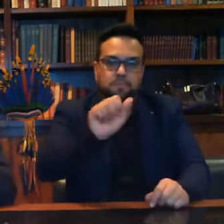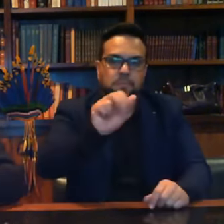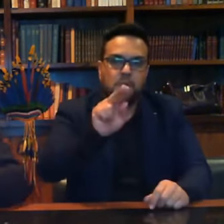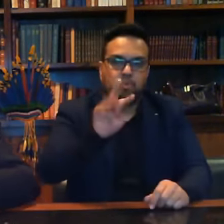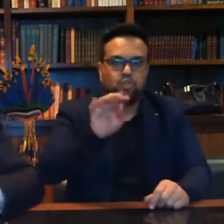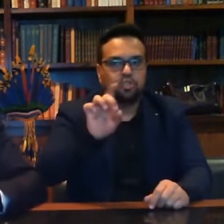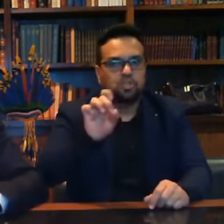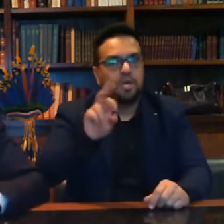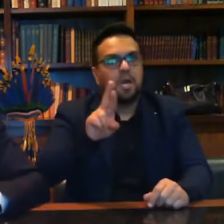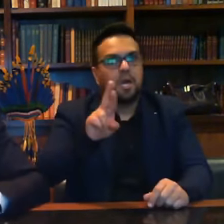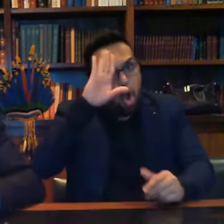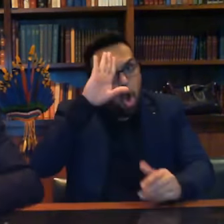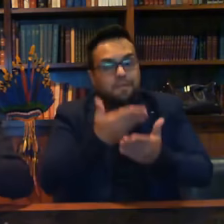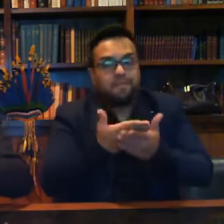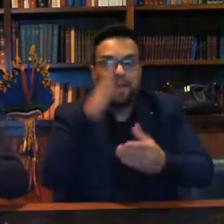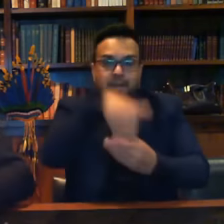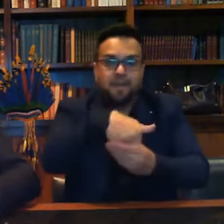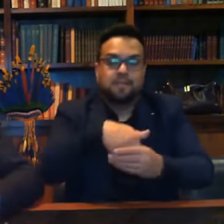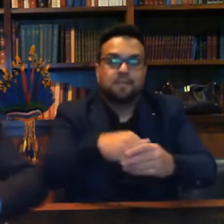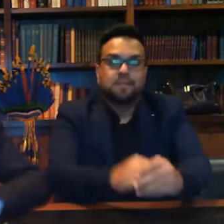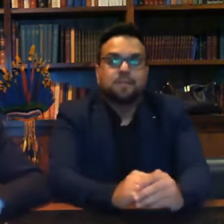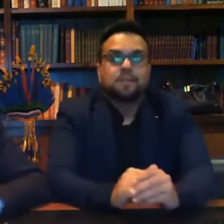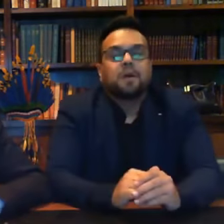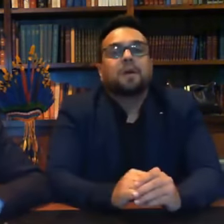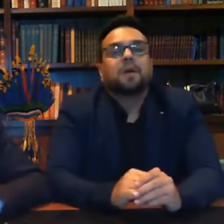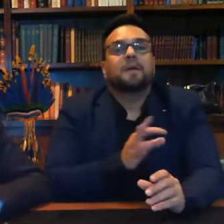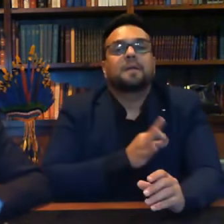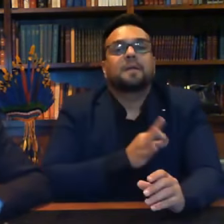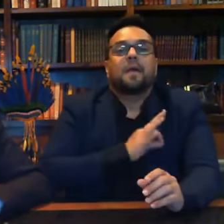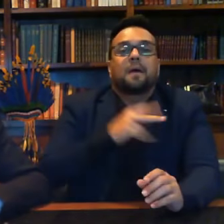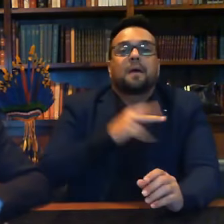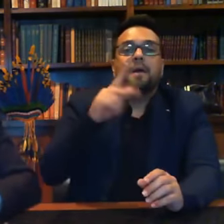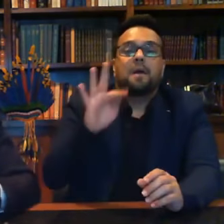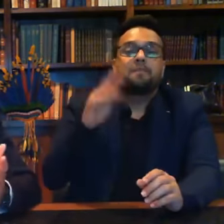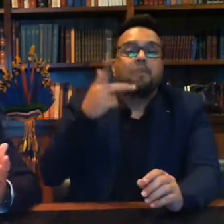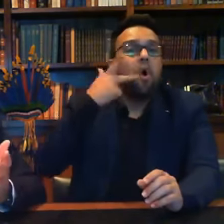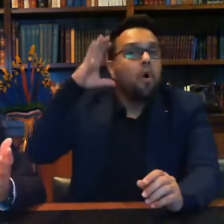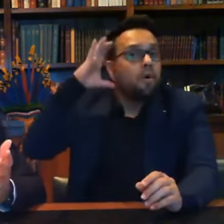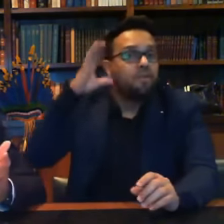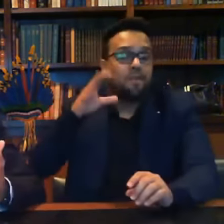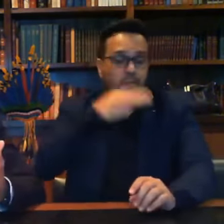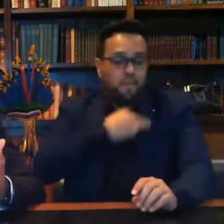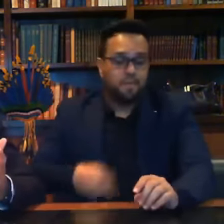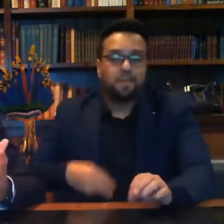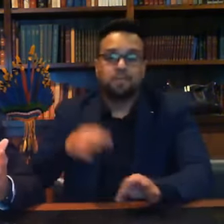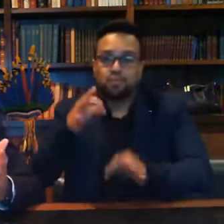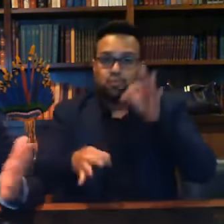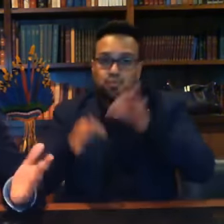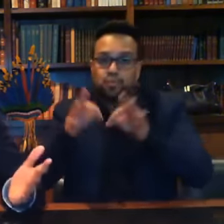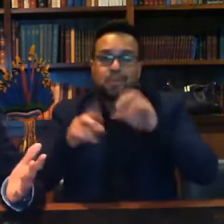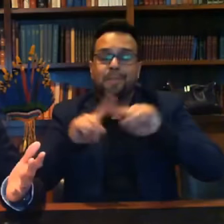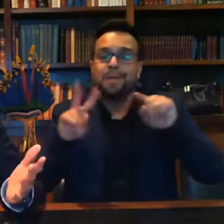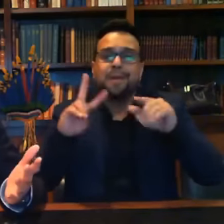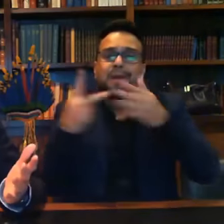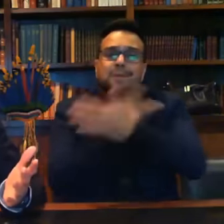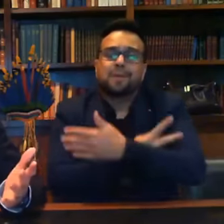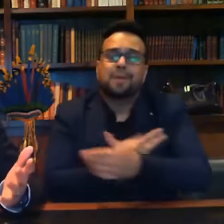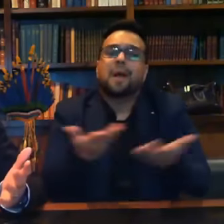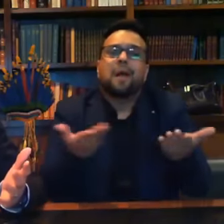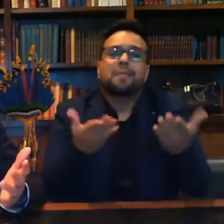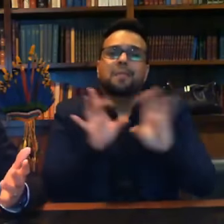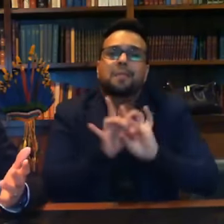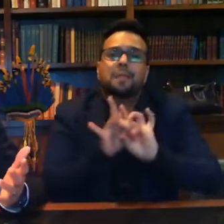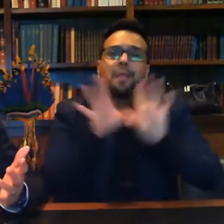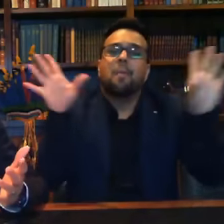agora vai um delegado da PF ouviu o ministro da Justiça, o que que está acontecendo? Cadê a democracia no